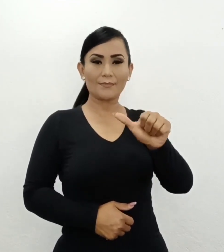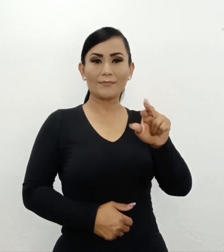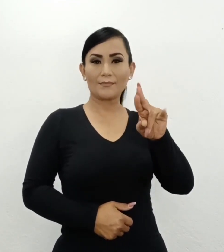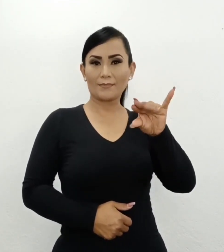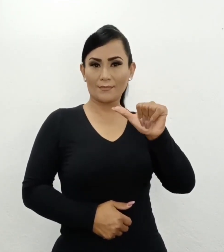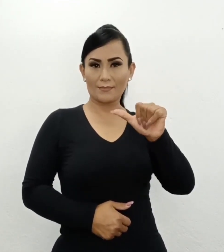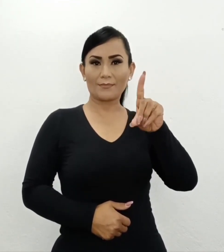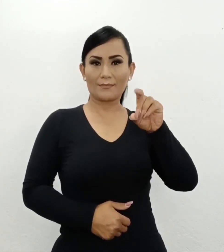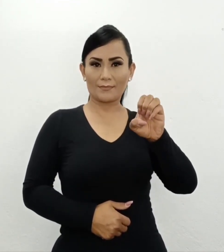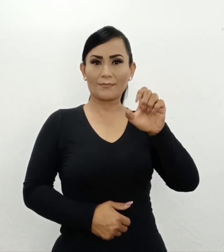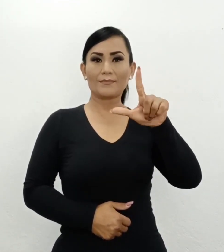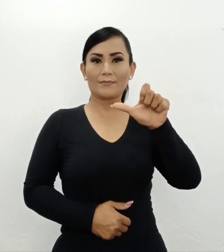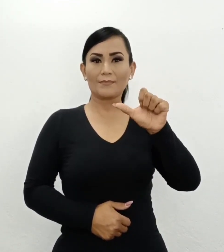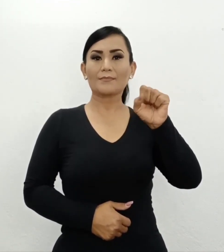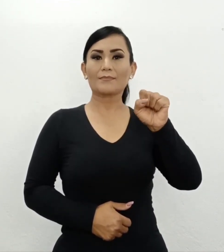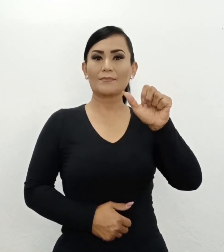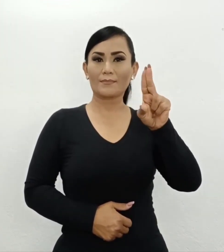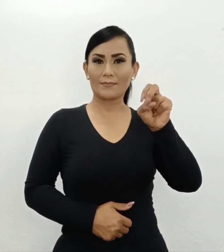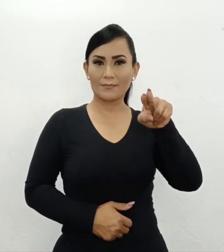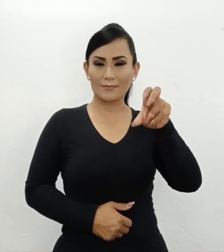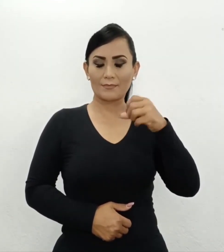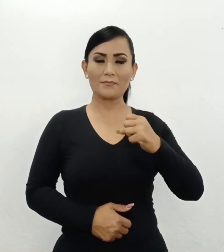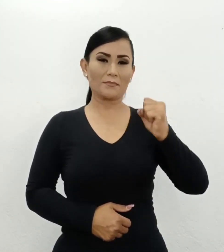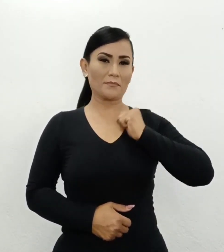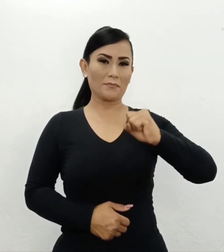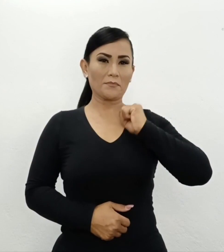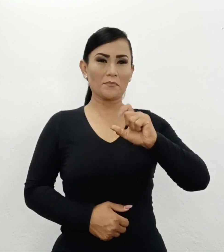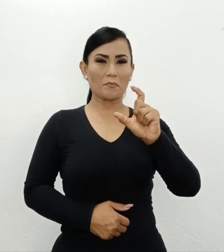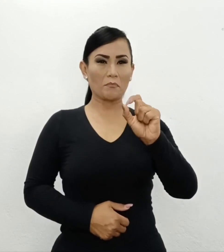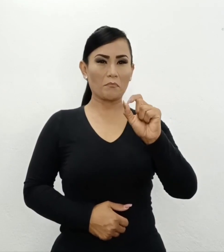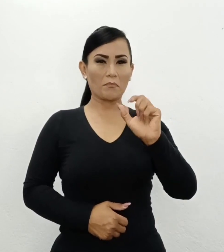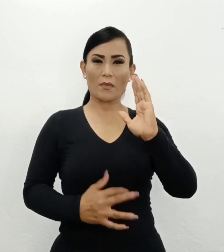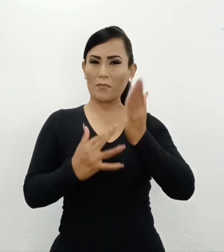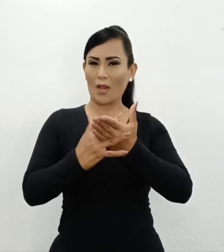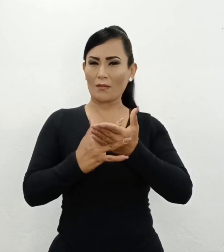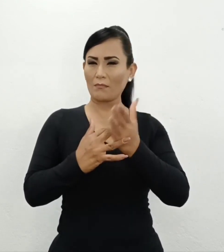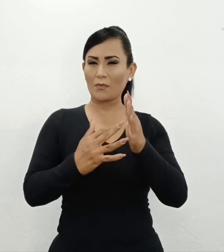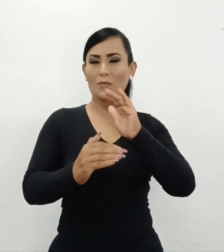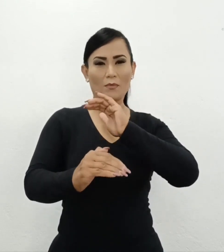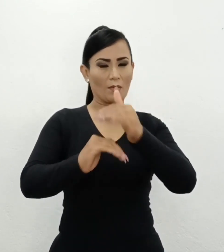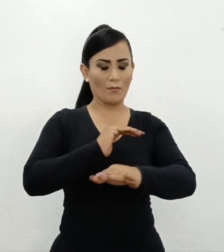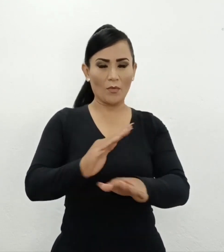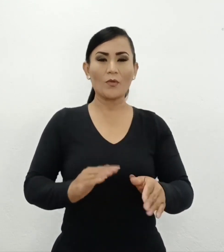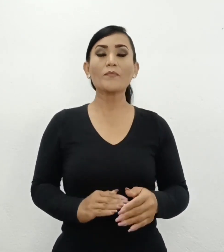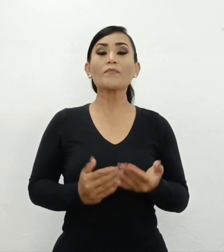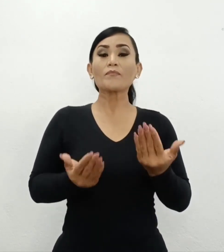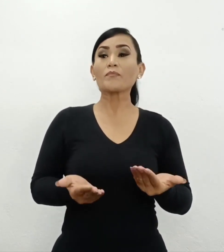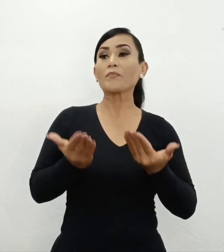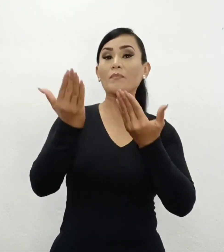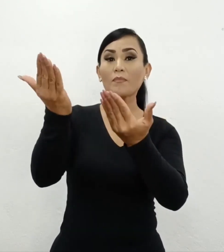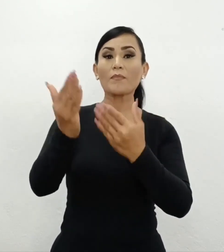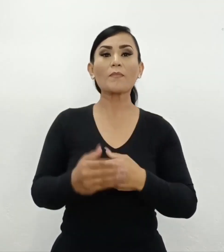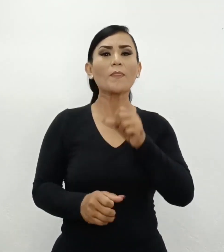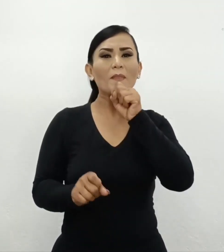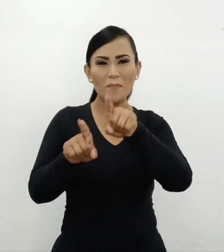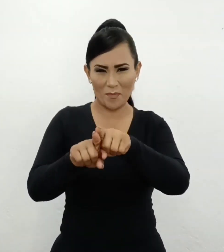parroquia santa maría de la asunción fue concluida a principios del siglo 20 y